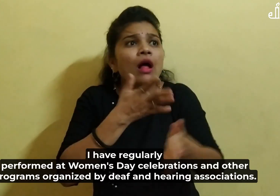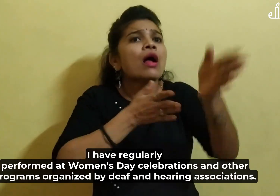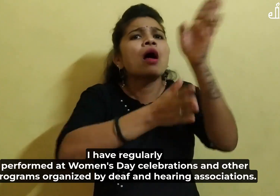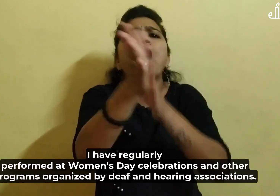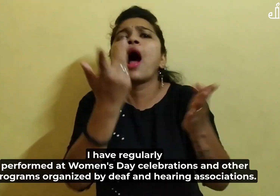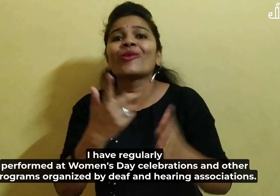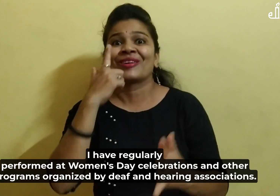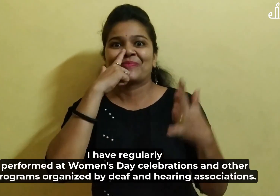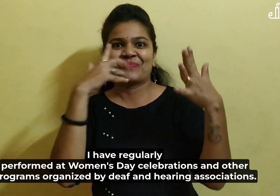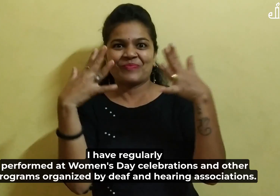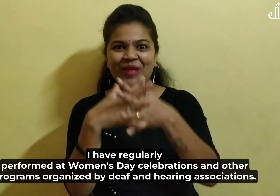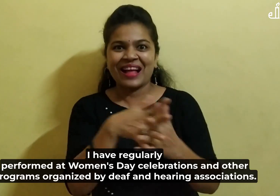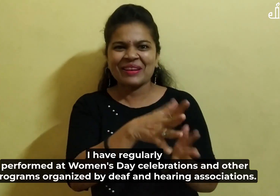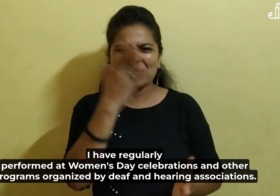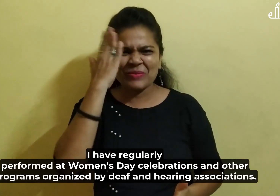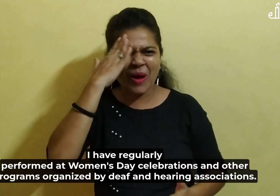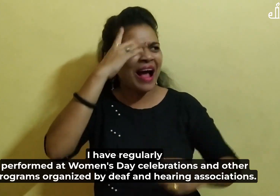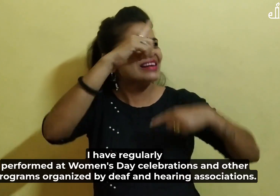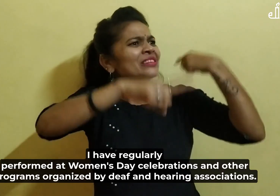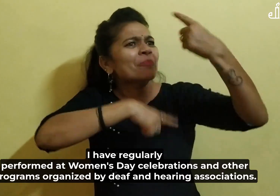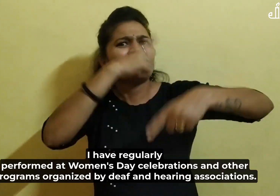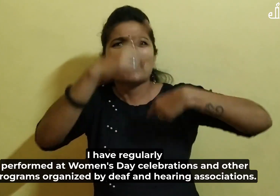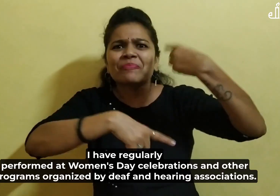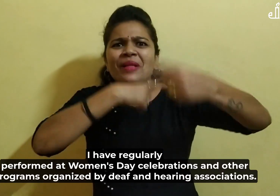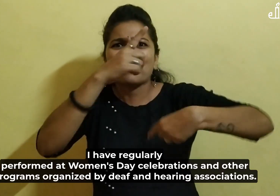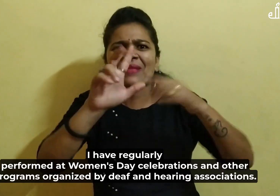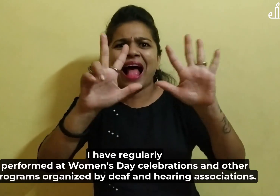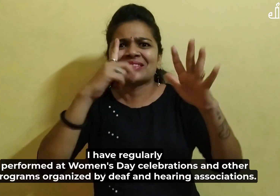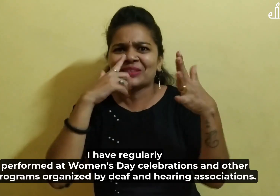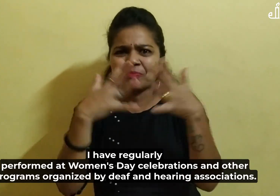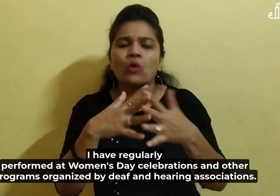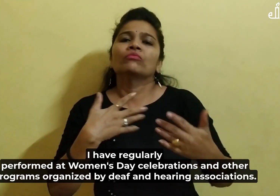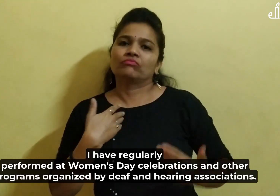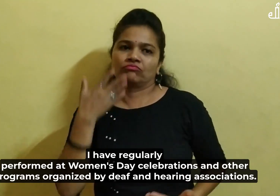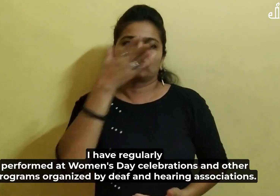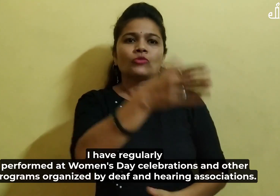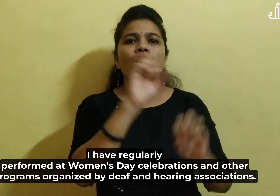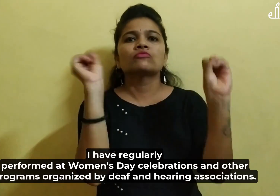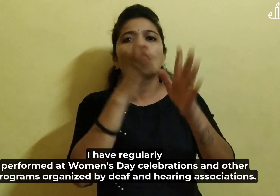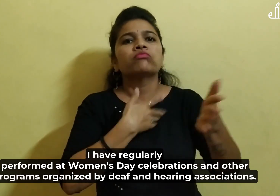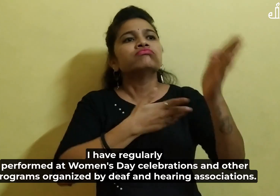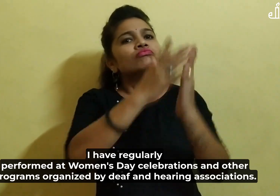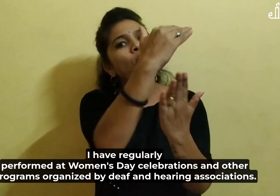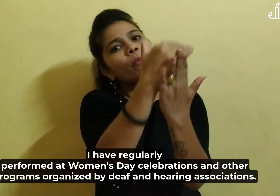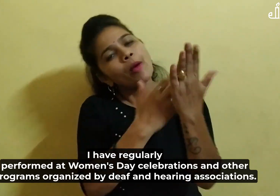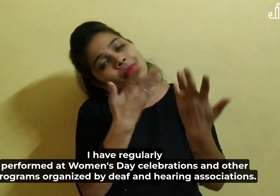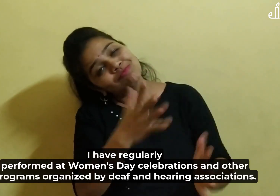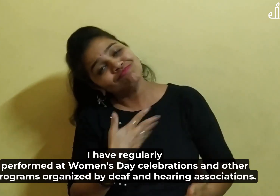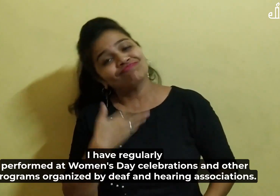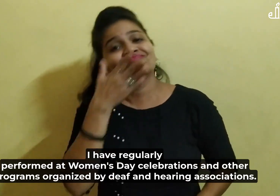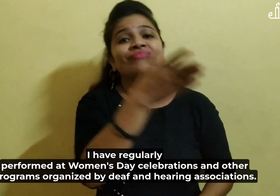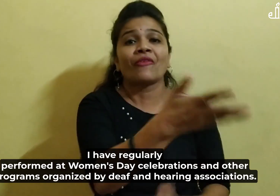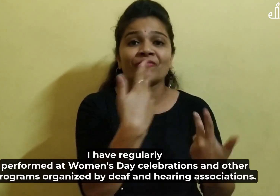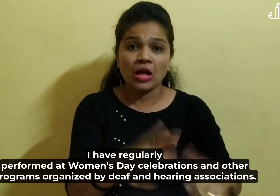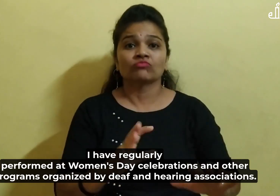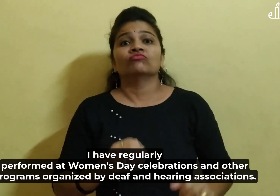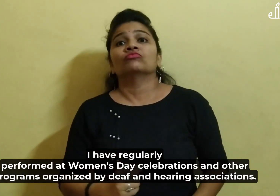मैं भदीर और श्रवन संगद्वारा आयश जीत महिला दिवा समार हूँ और अन्यकारे गर्वा में नियमित रूप से